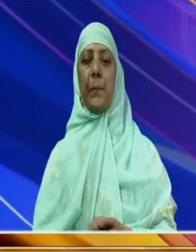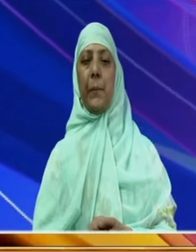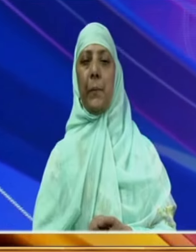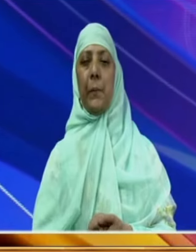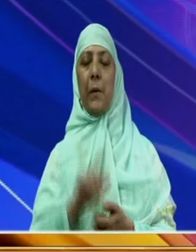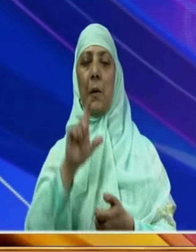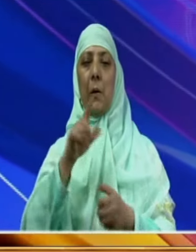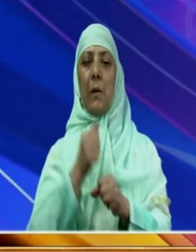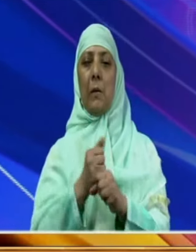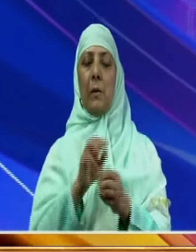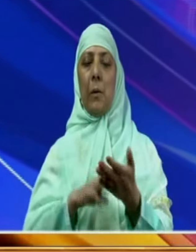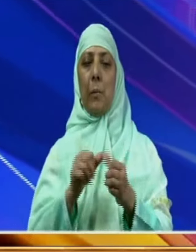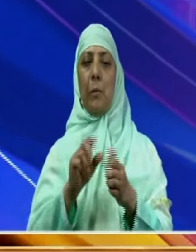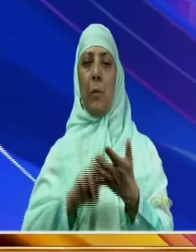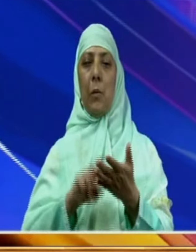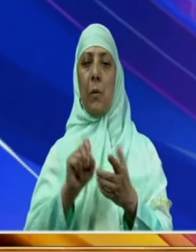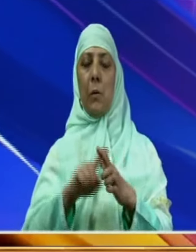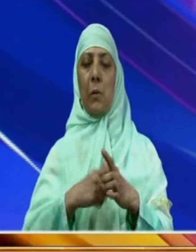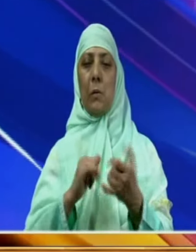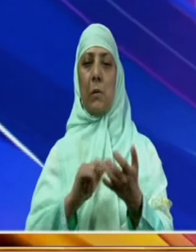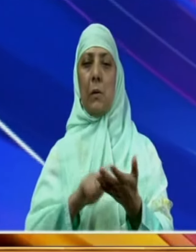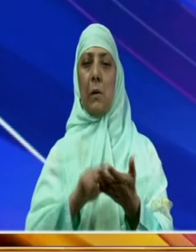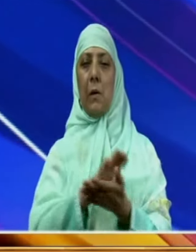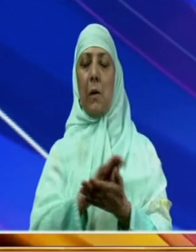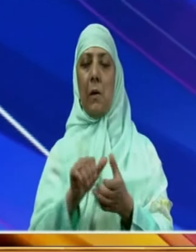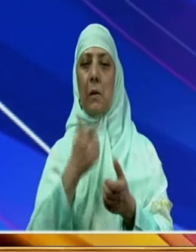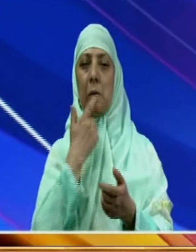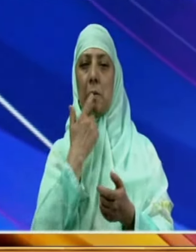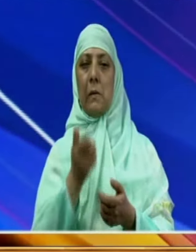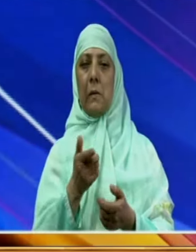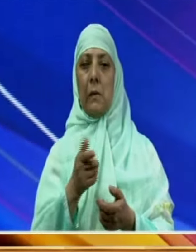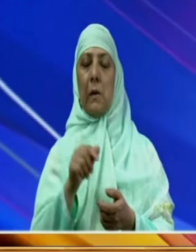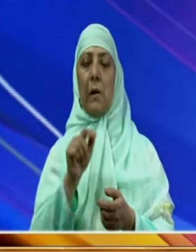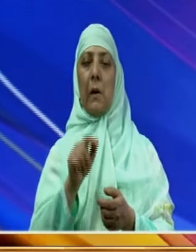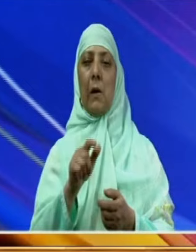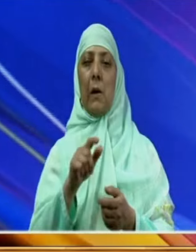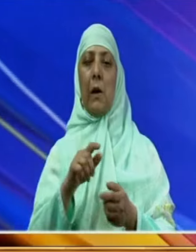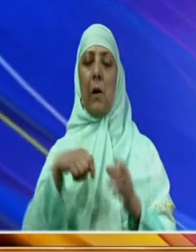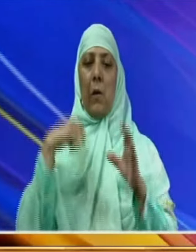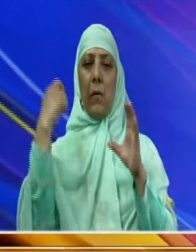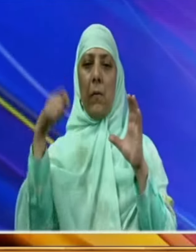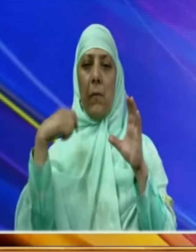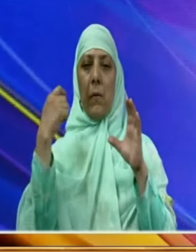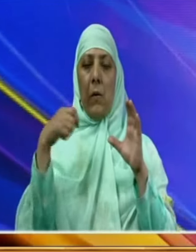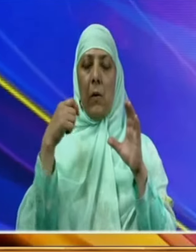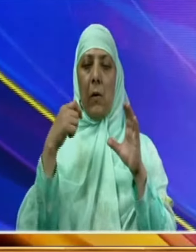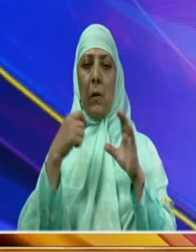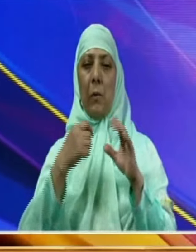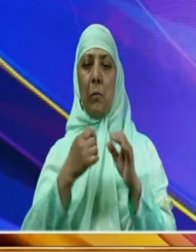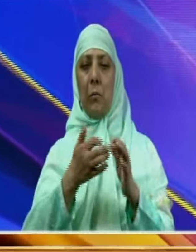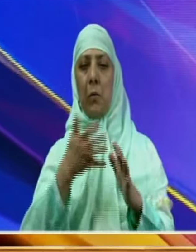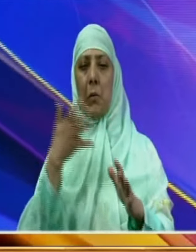لیپننٹ گورنر مانو سینہ نے کہا ہے کہ سینکڈوں فلموں کی شوٹنگ نے